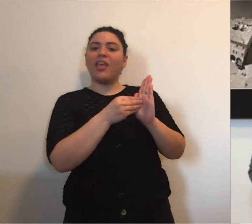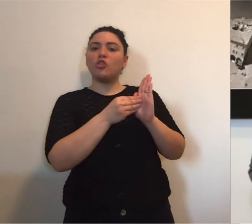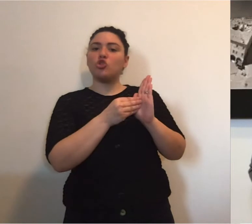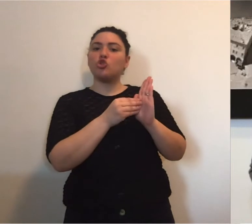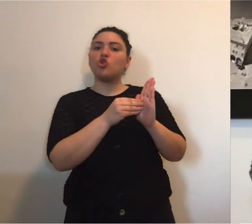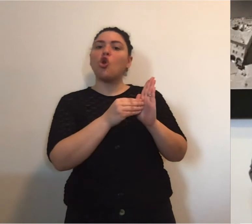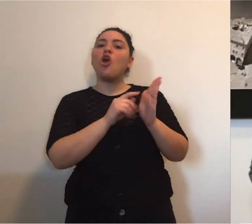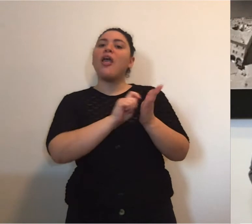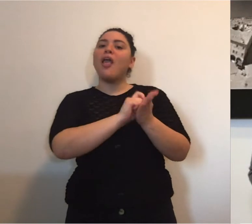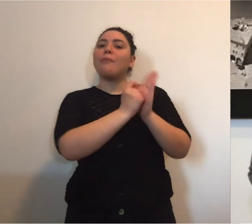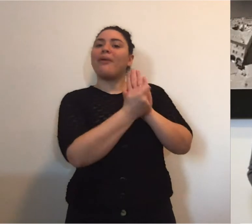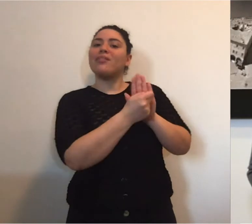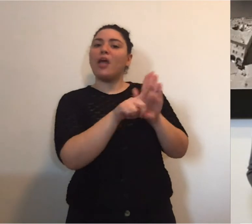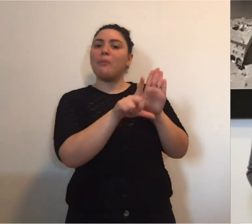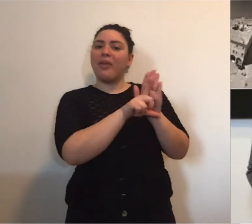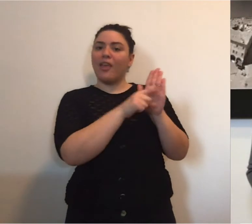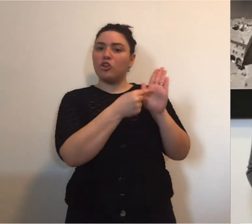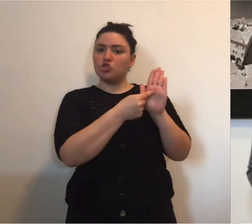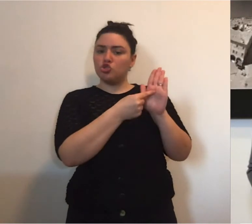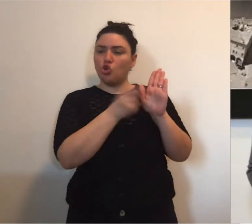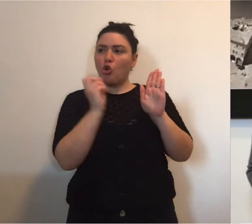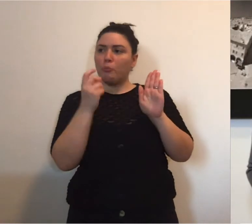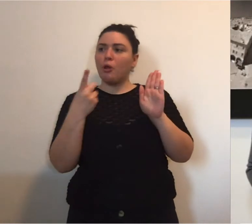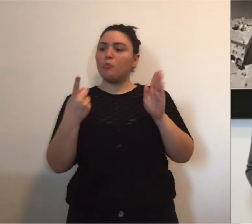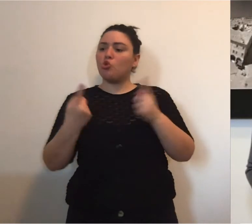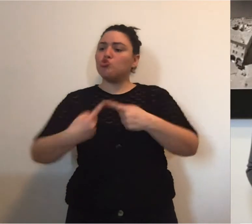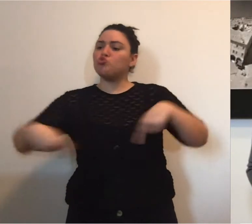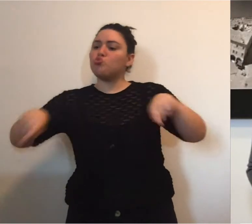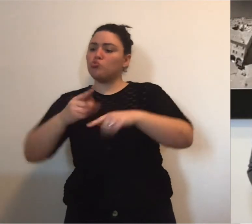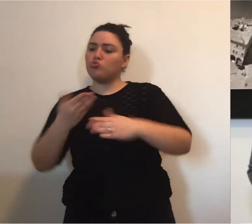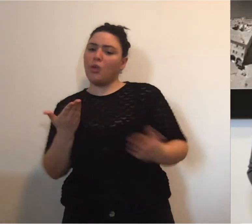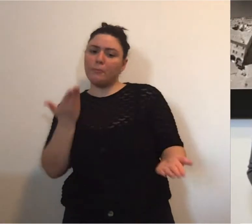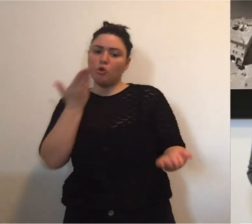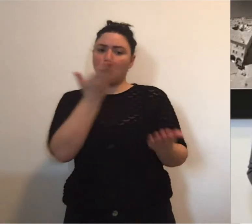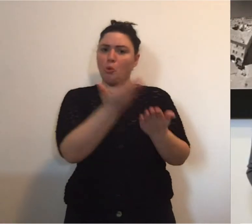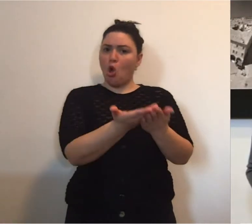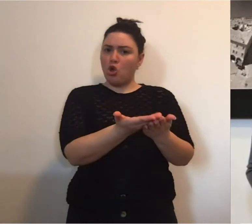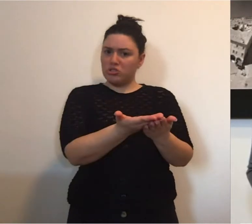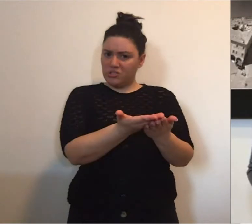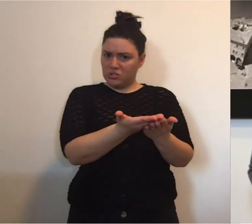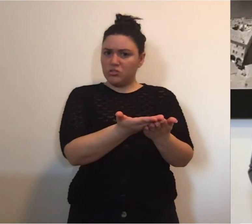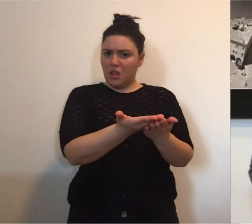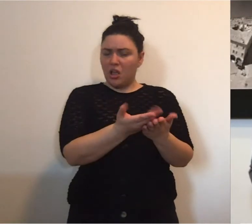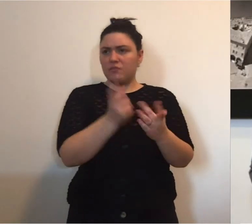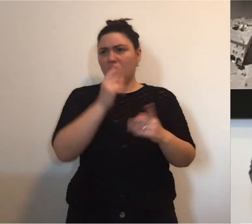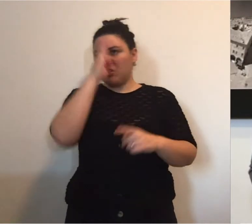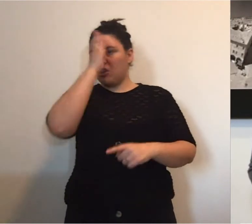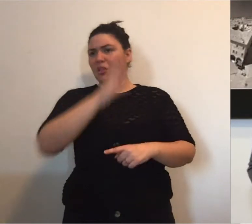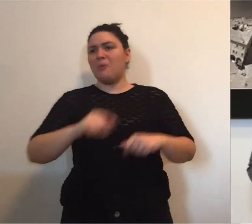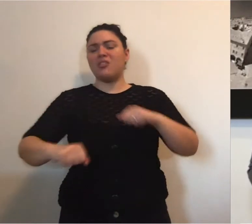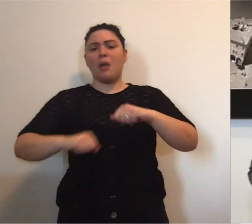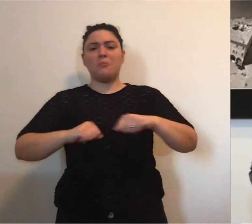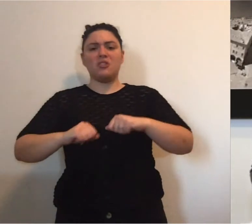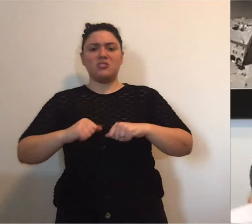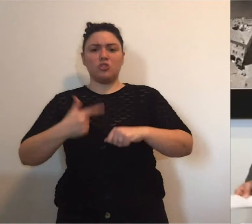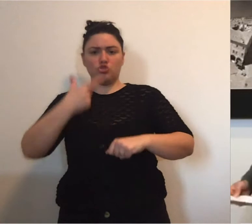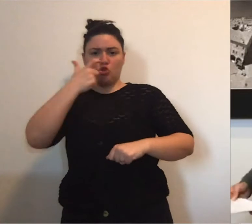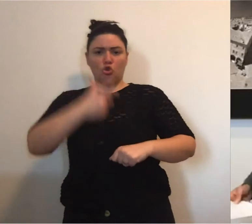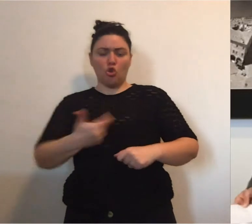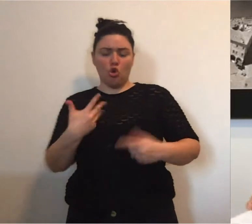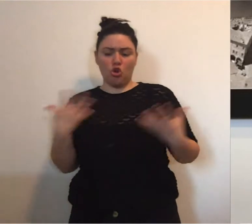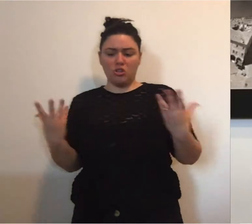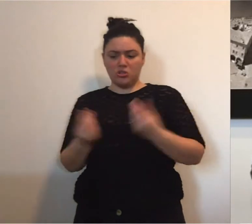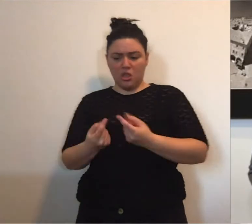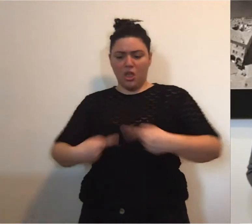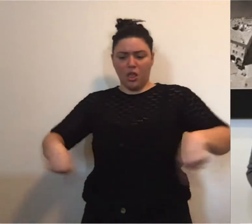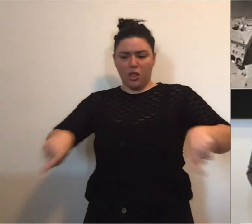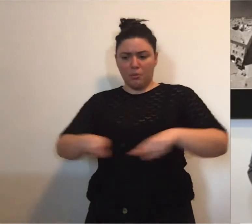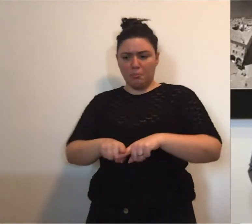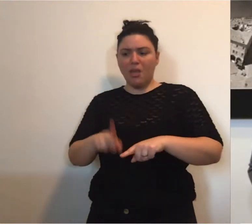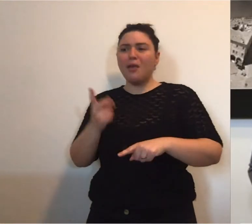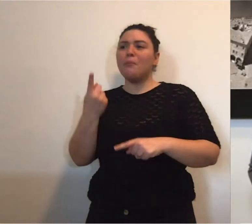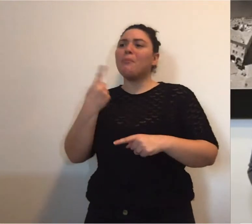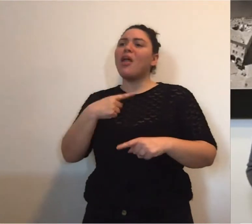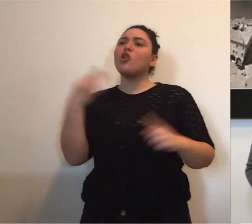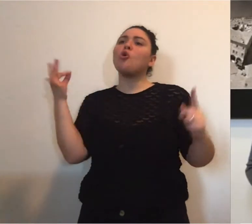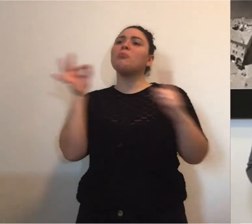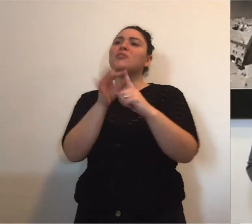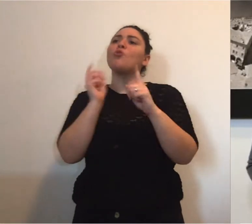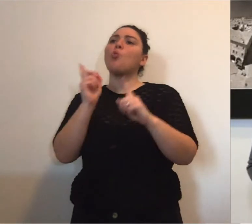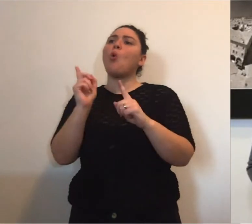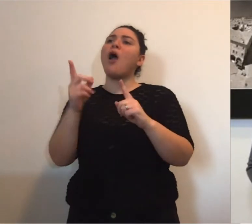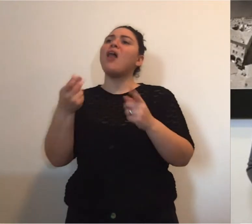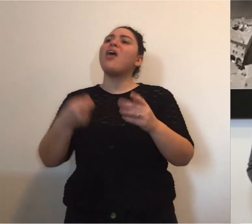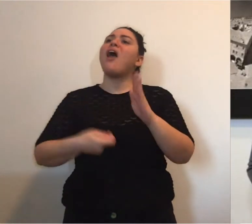importante soprattutto perché conteneva un emendamento che è stato proposto dalla Giunta quindi sostanzialmente